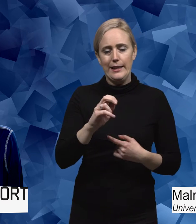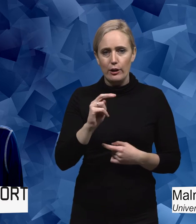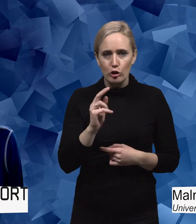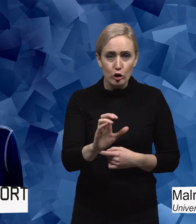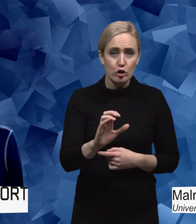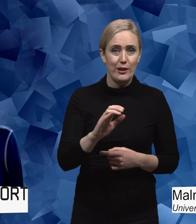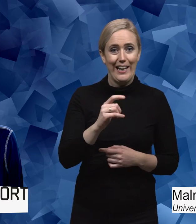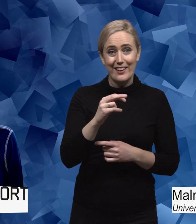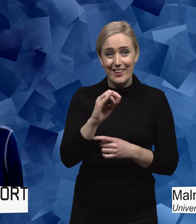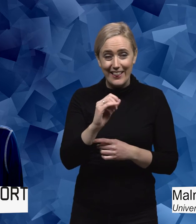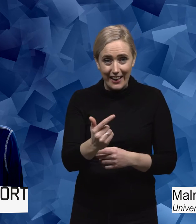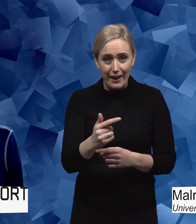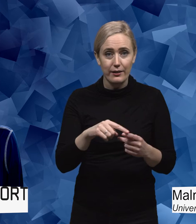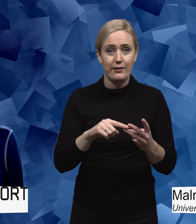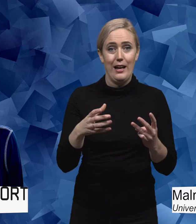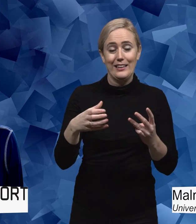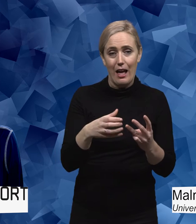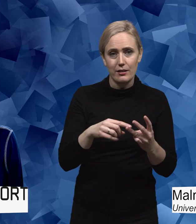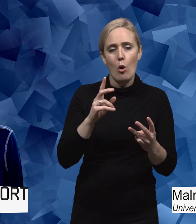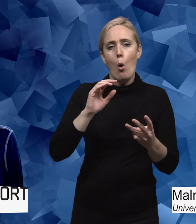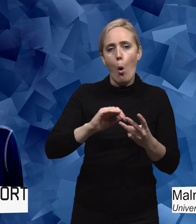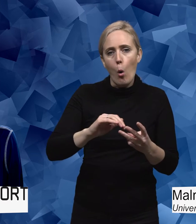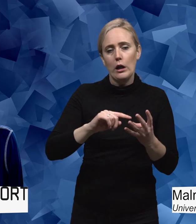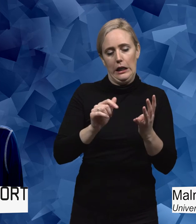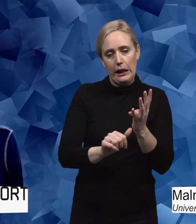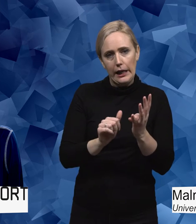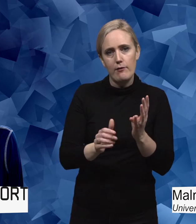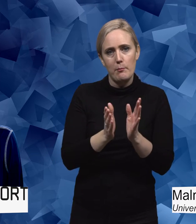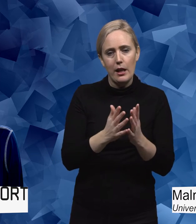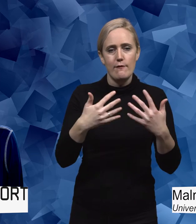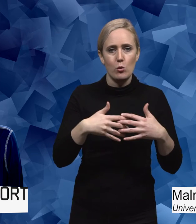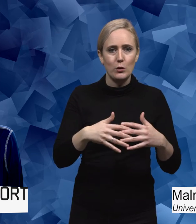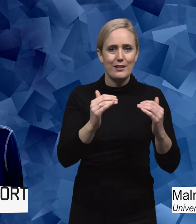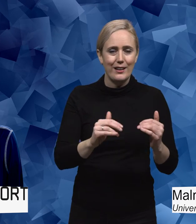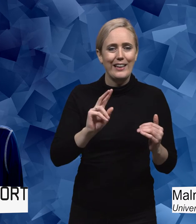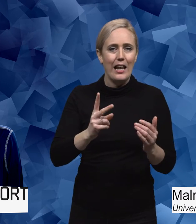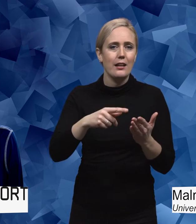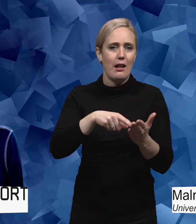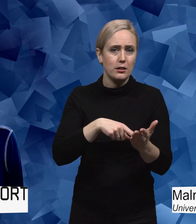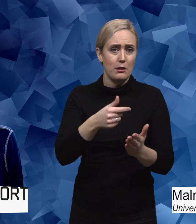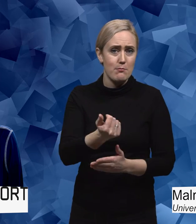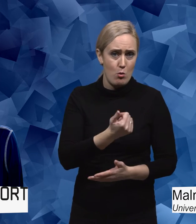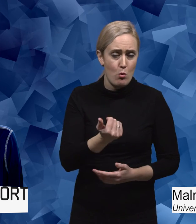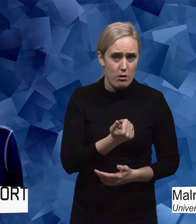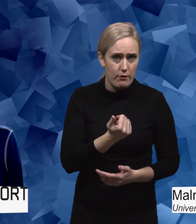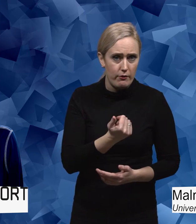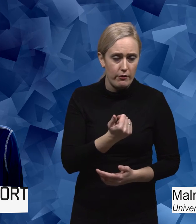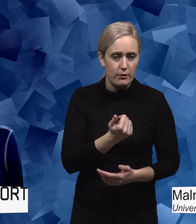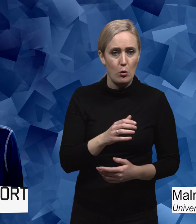etnicitet, klass och elever med funktionsnedsättning eller elever med särskilda behov. då, medan genus